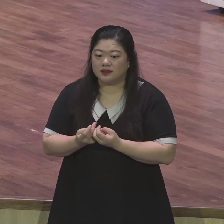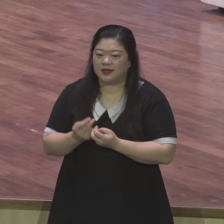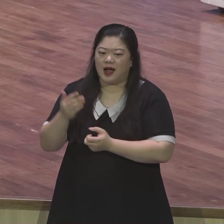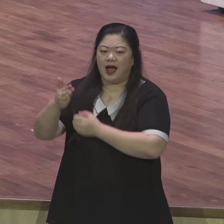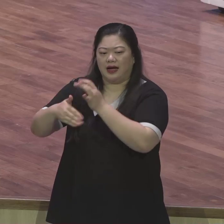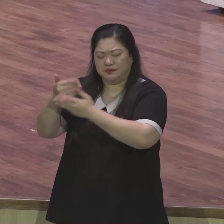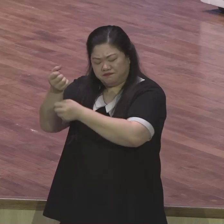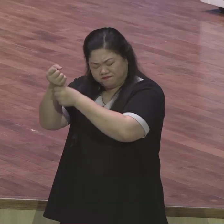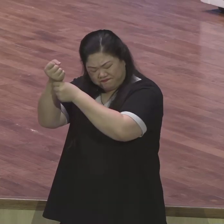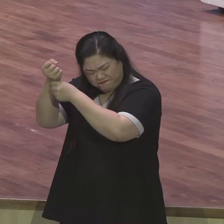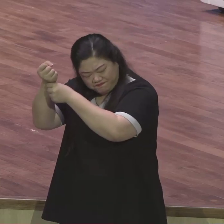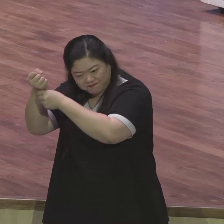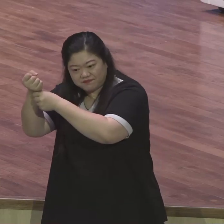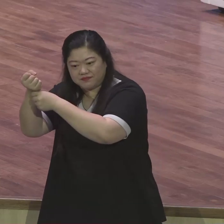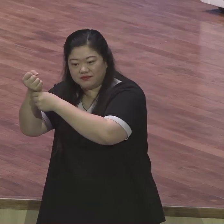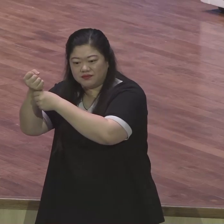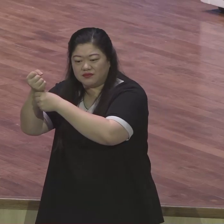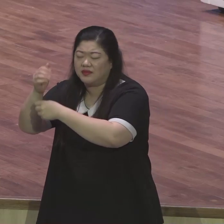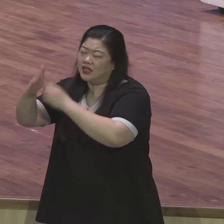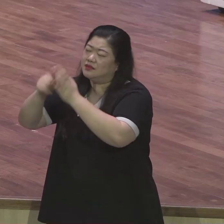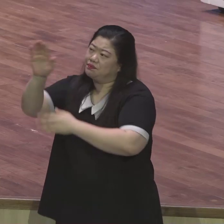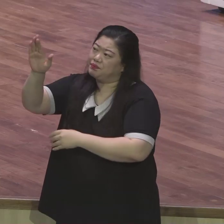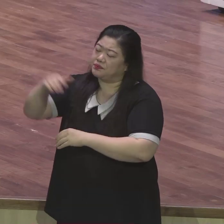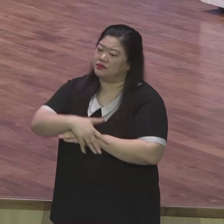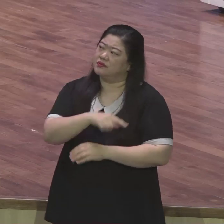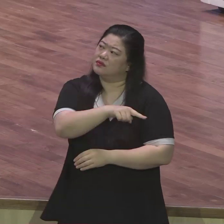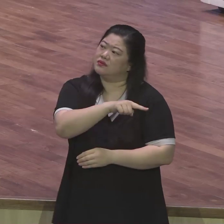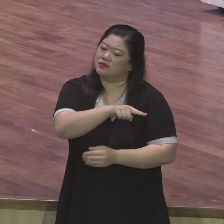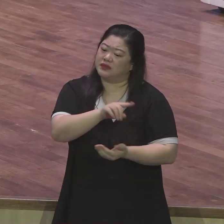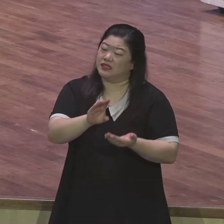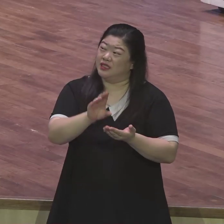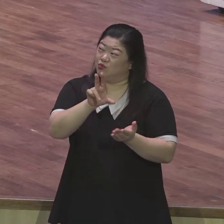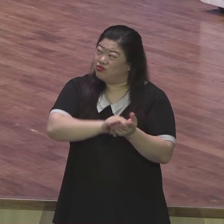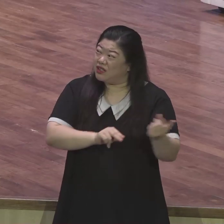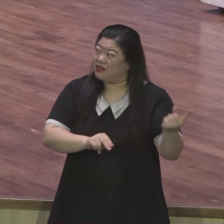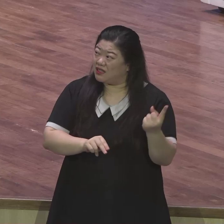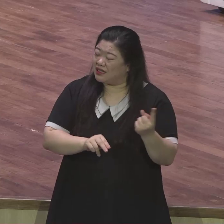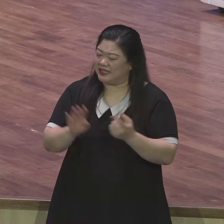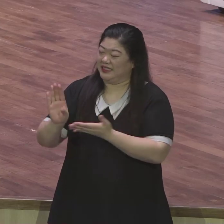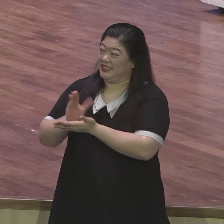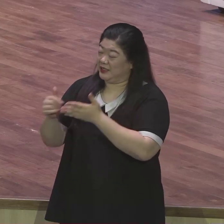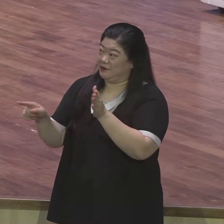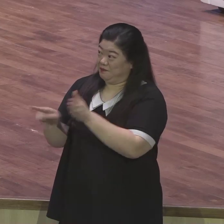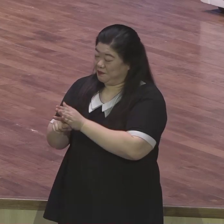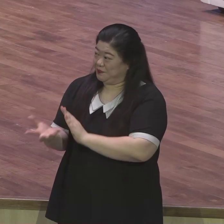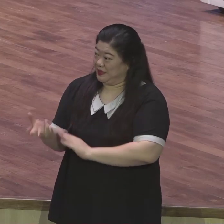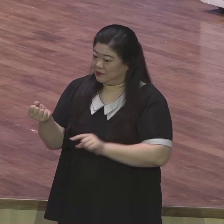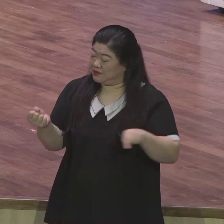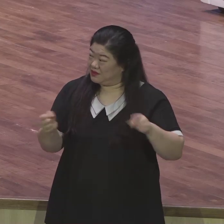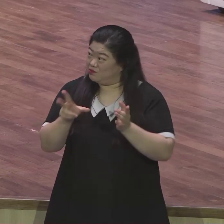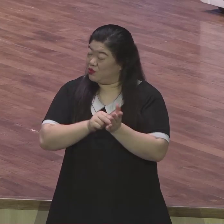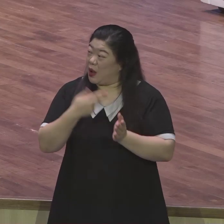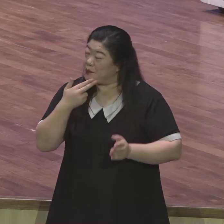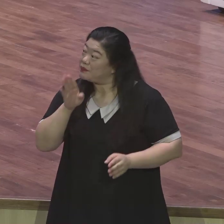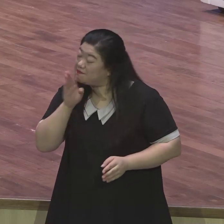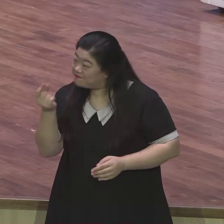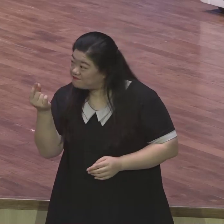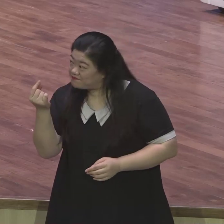문제마저 그리스도 예수 안에 문제되지 않음을 확인할 기회라는 것이에요 그리고 그 문제가 해결되든